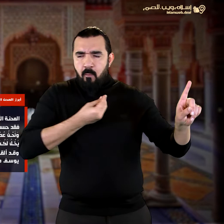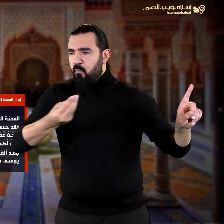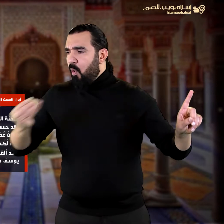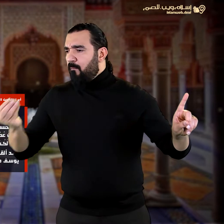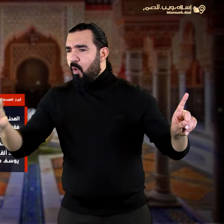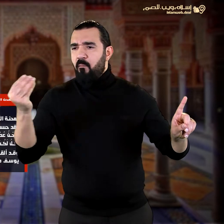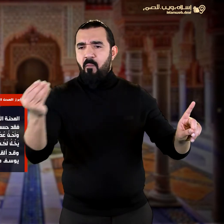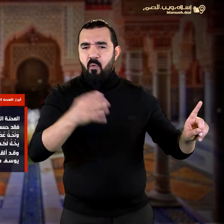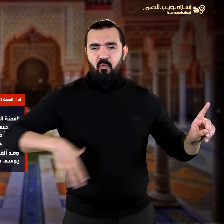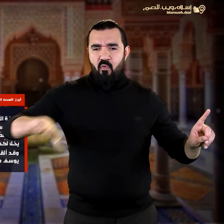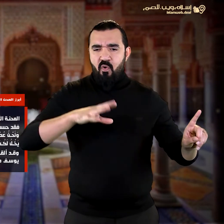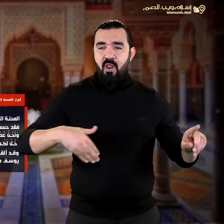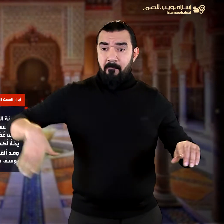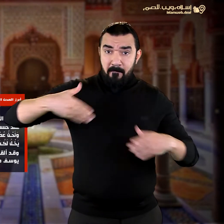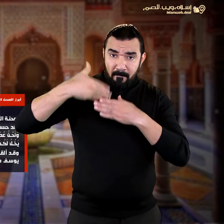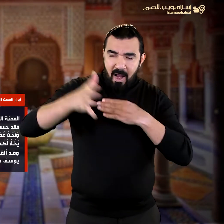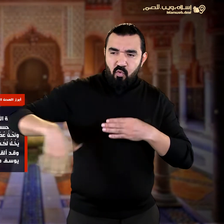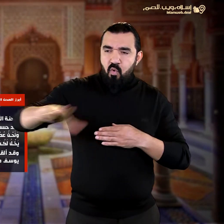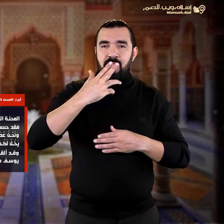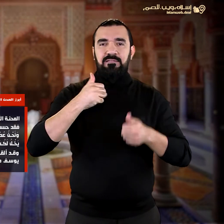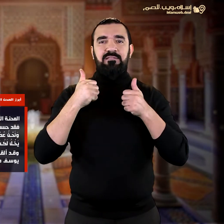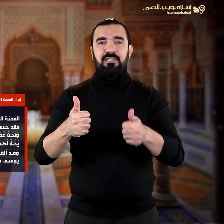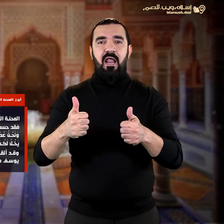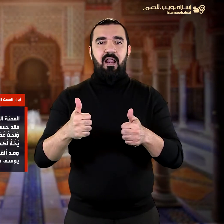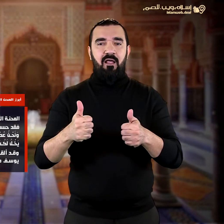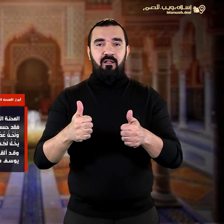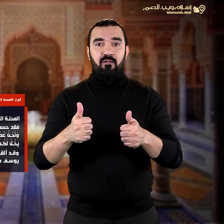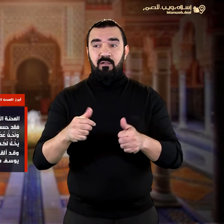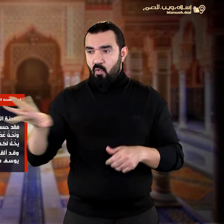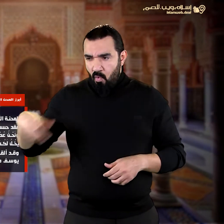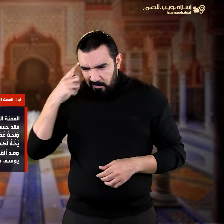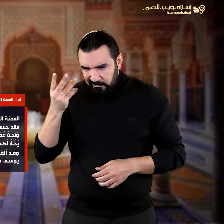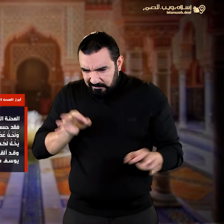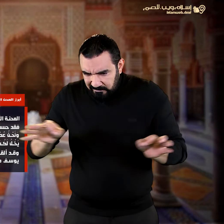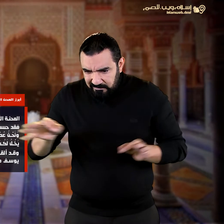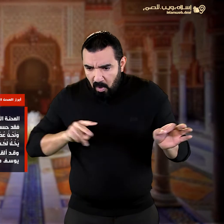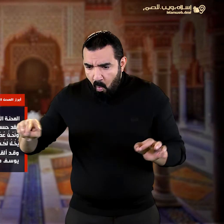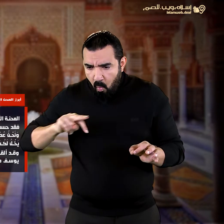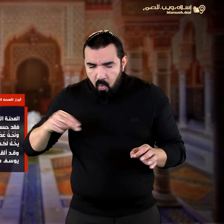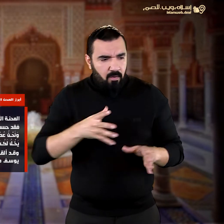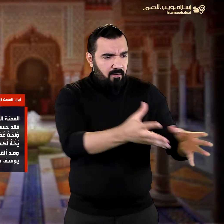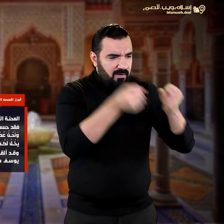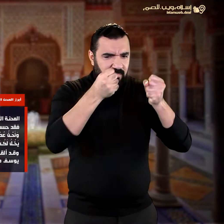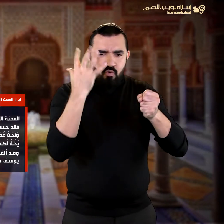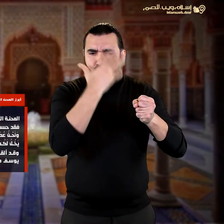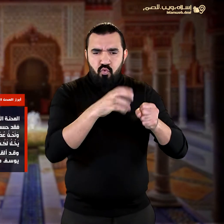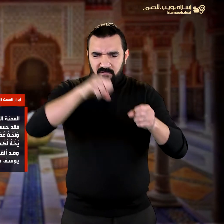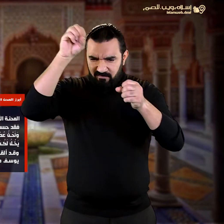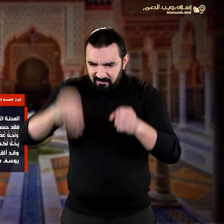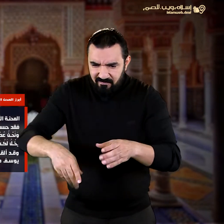قوما صالحين وقد ألقوه في البئر ليلتقطه بعض المرة